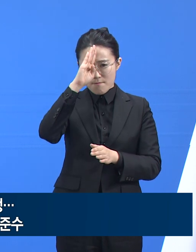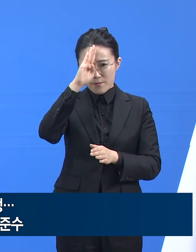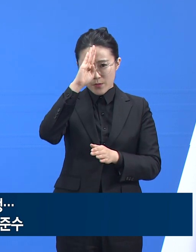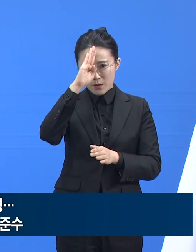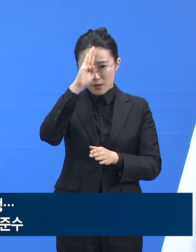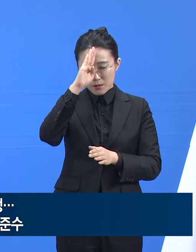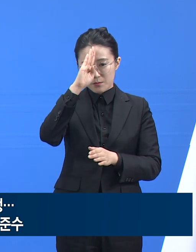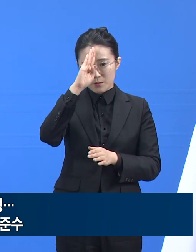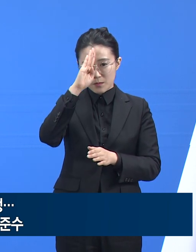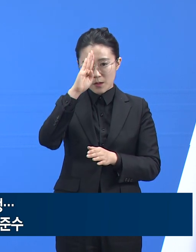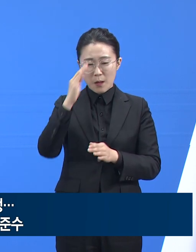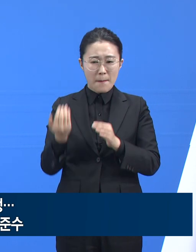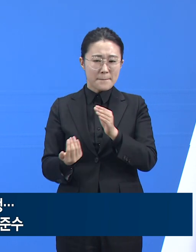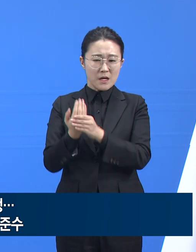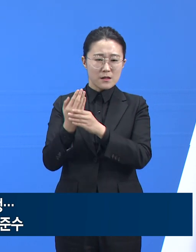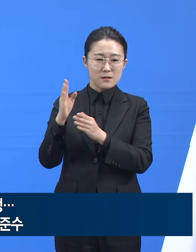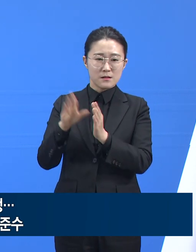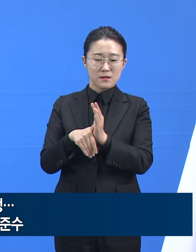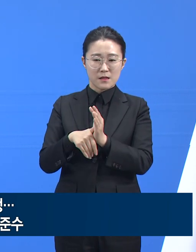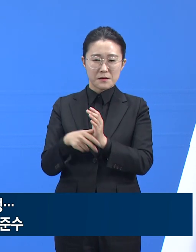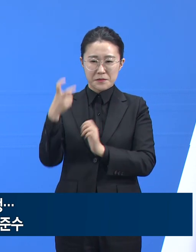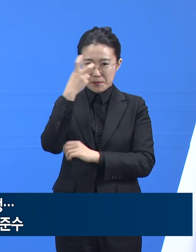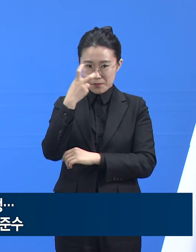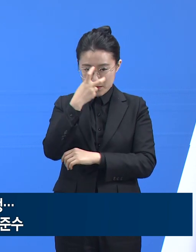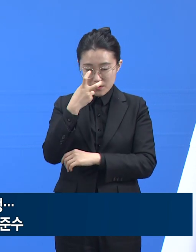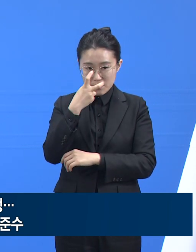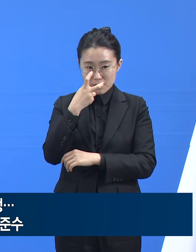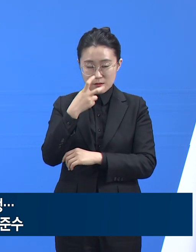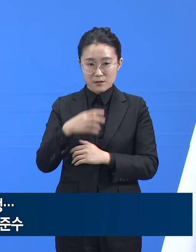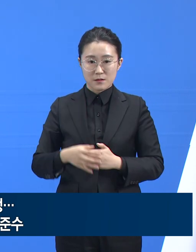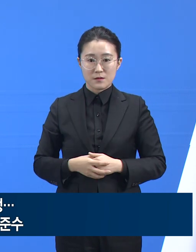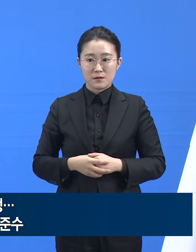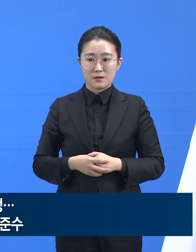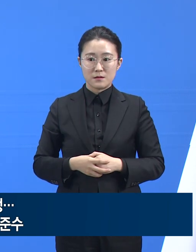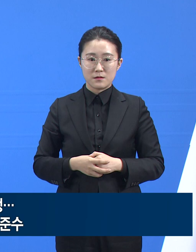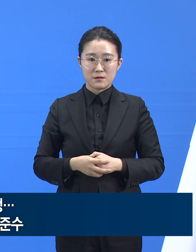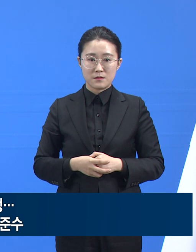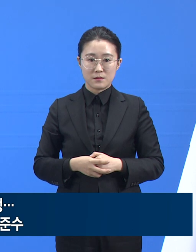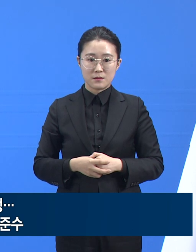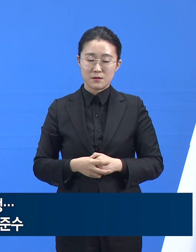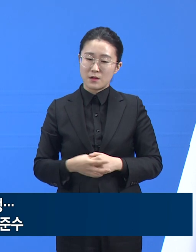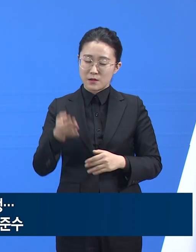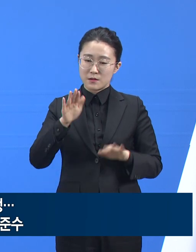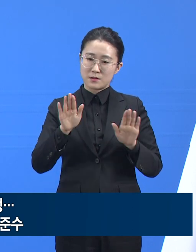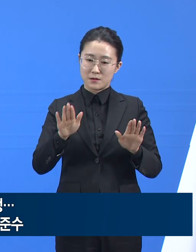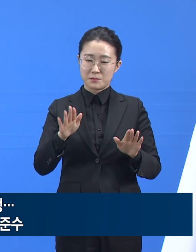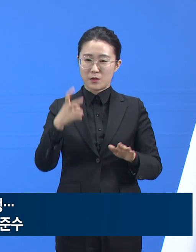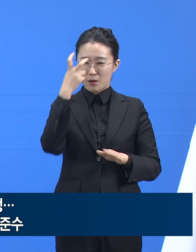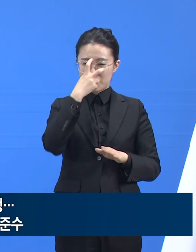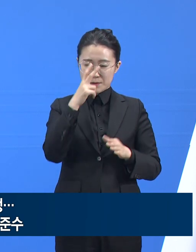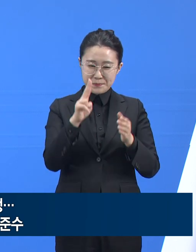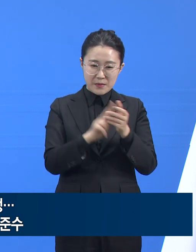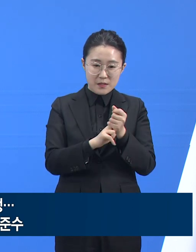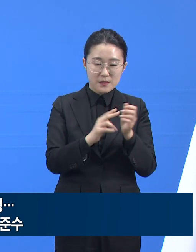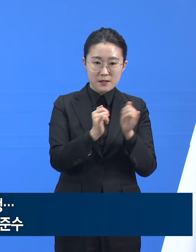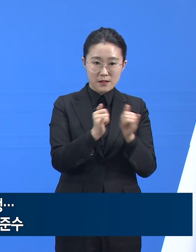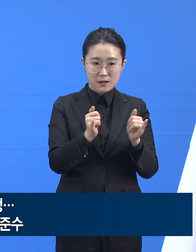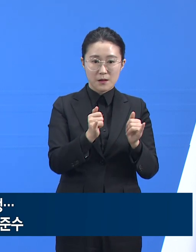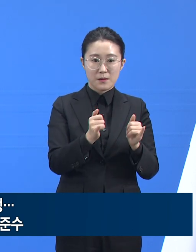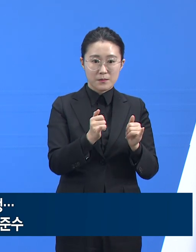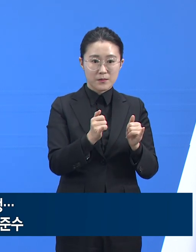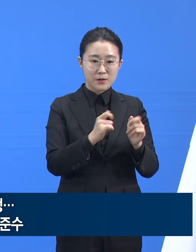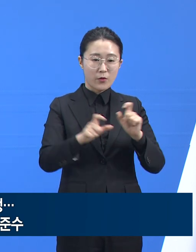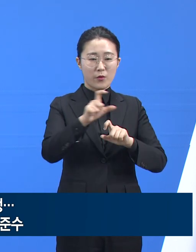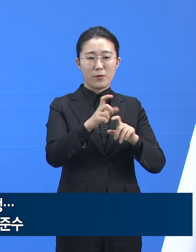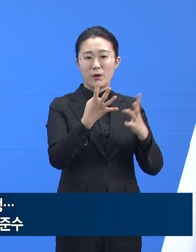지역사회에 많이 존재할 것이라 예상됩니다. 누적된 무증상자들의 증가와 실내 활동이 많아지는 결제적